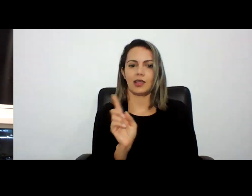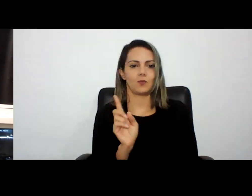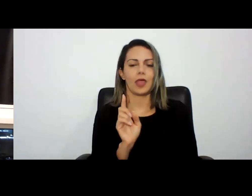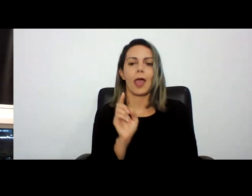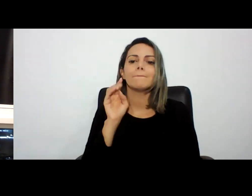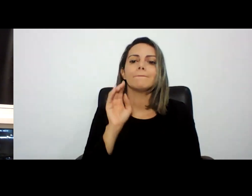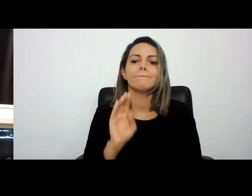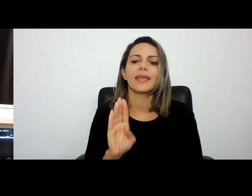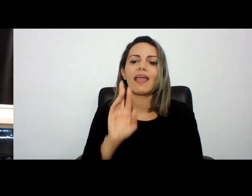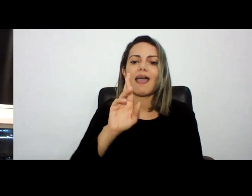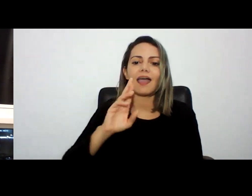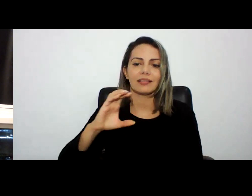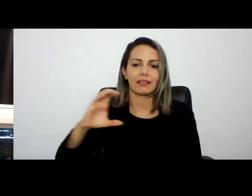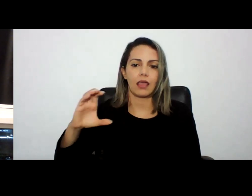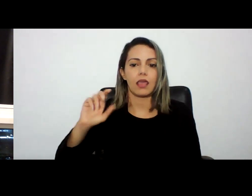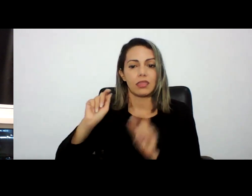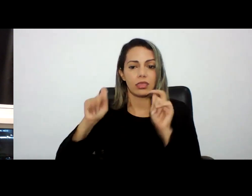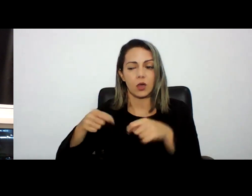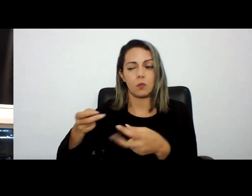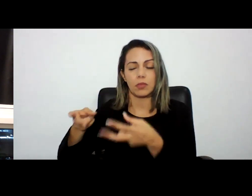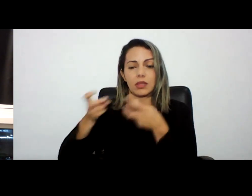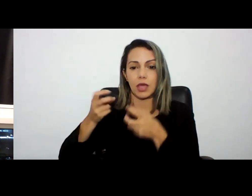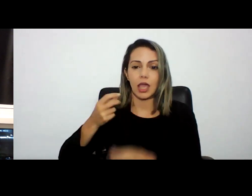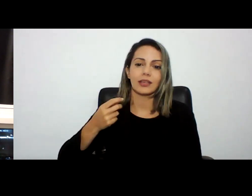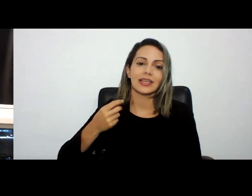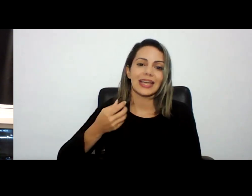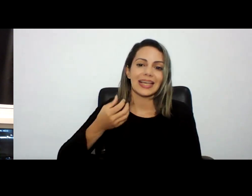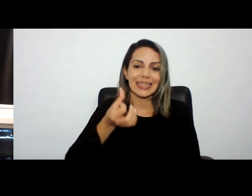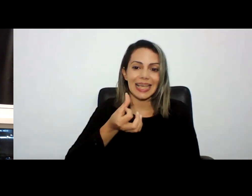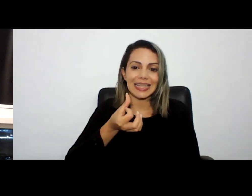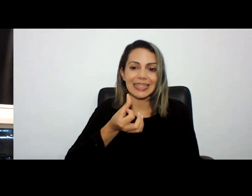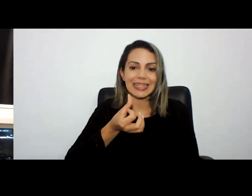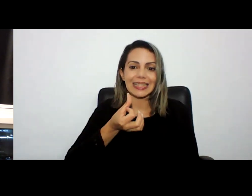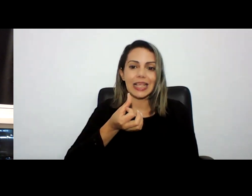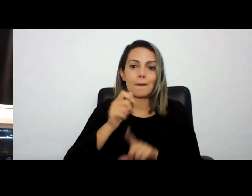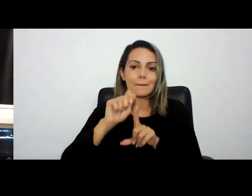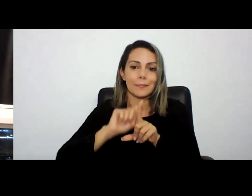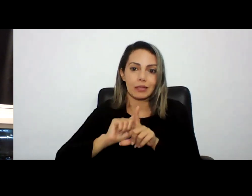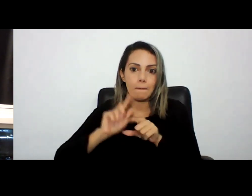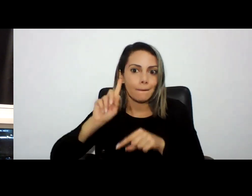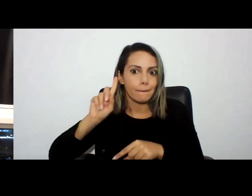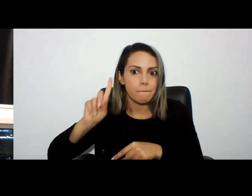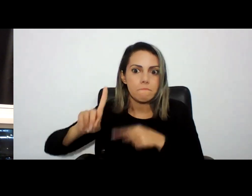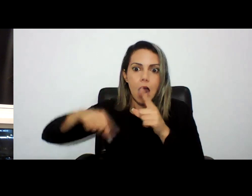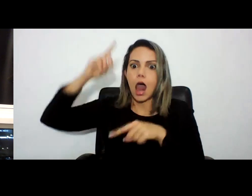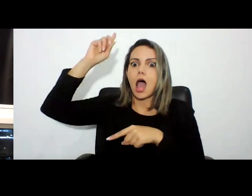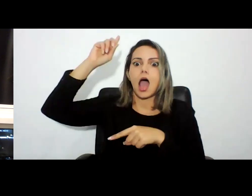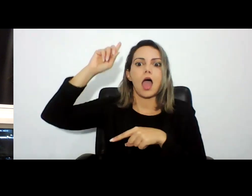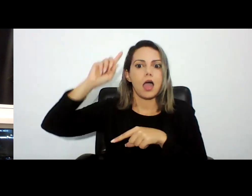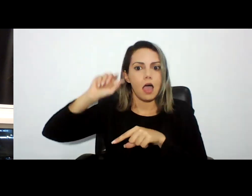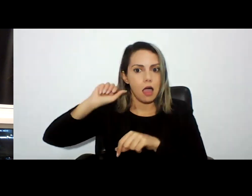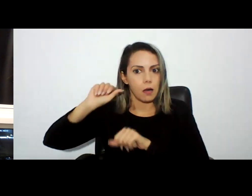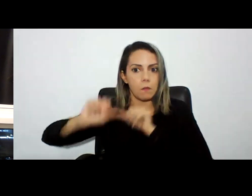cada seis meses o negócio evoluía rapidamente se nós pegarmos aí as estatísticas criminais lá vamos perceber